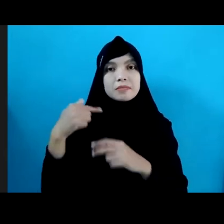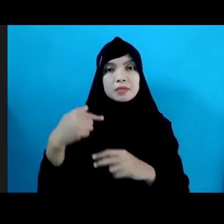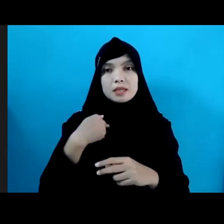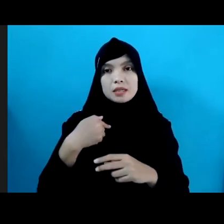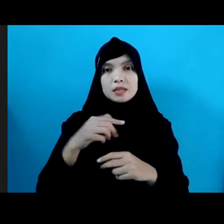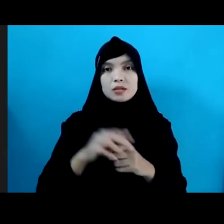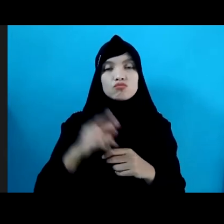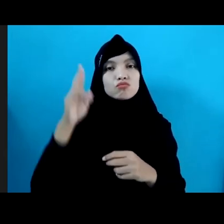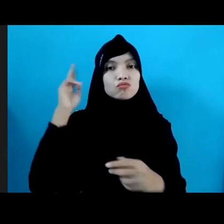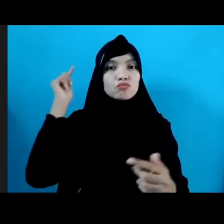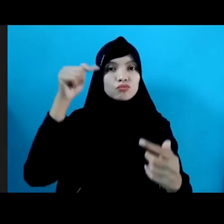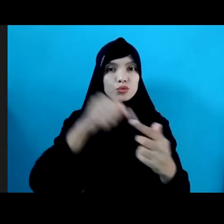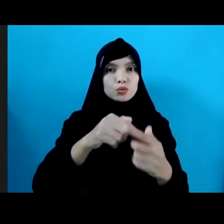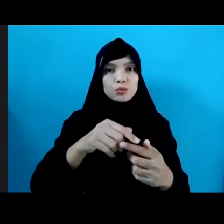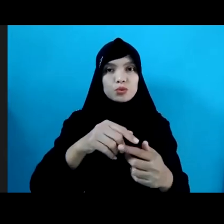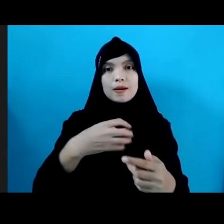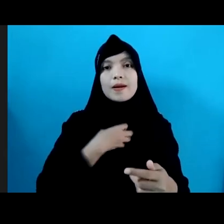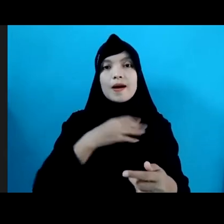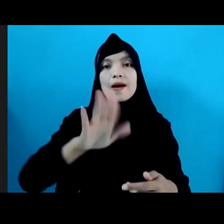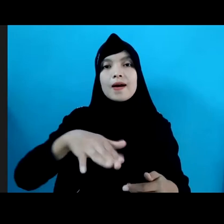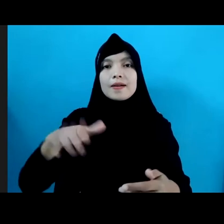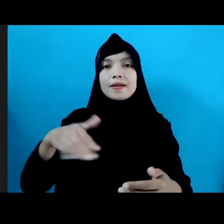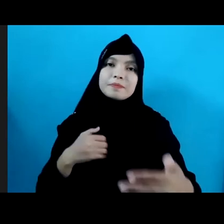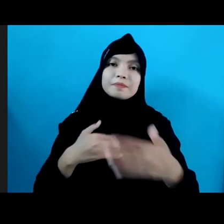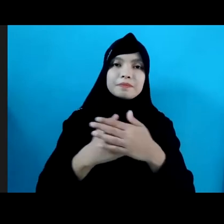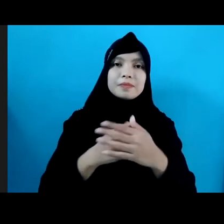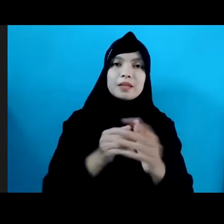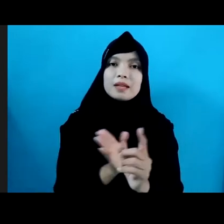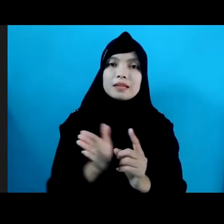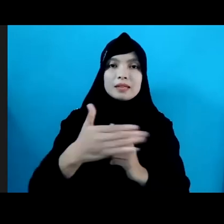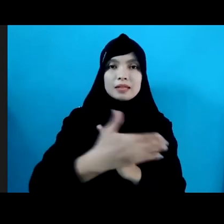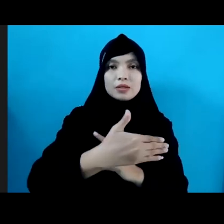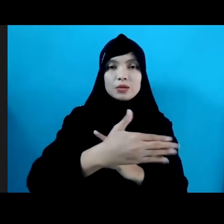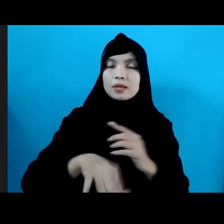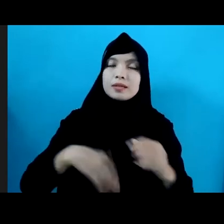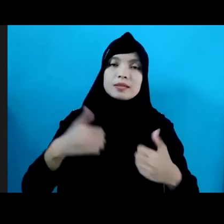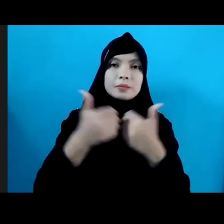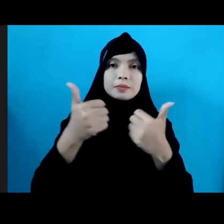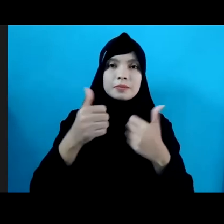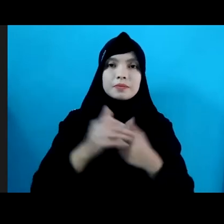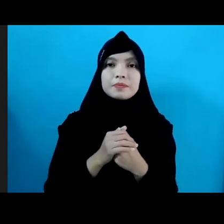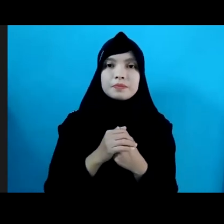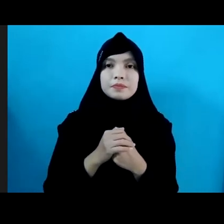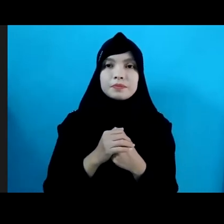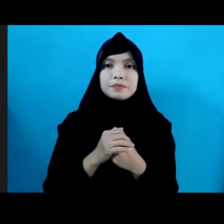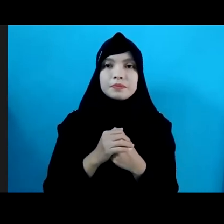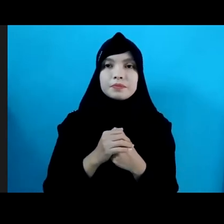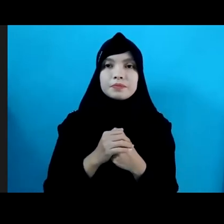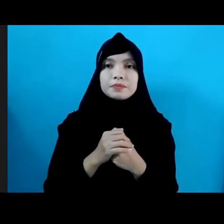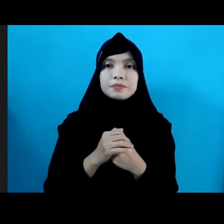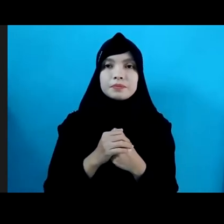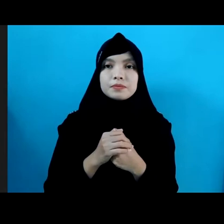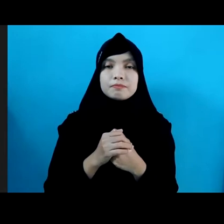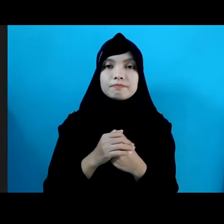hak anak-anak kita terpenuhi dan terlindungi sebaik-baiknya Dengan bergandengan